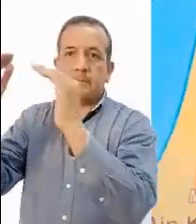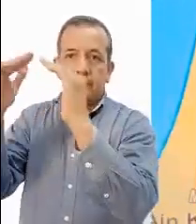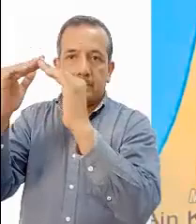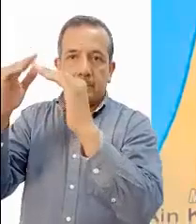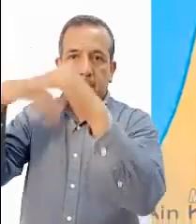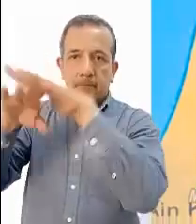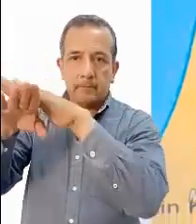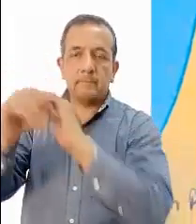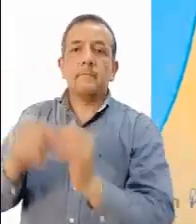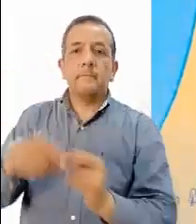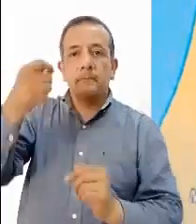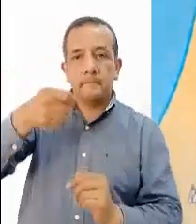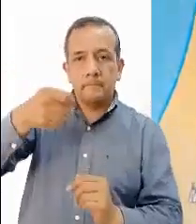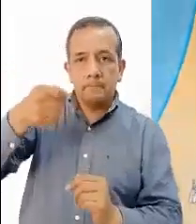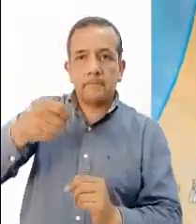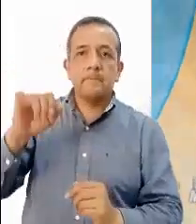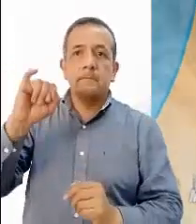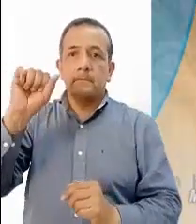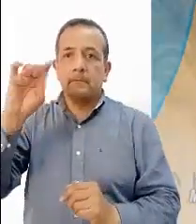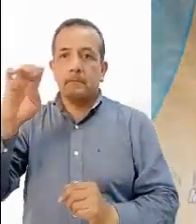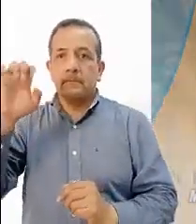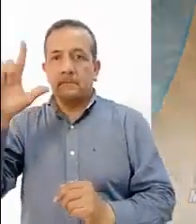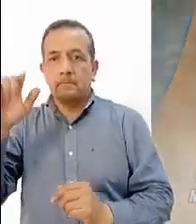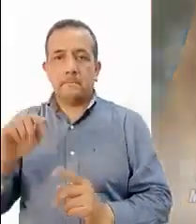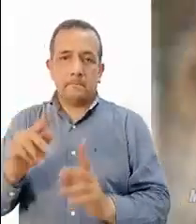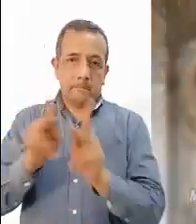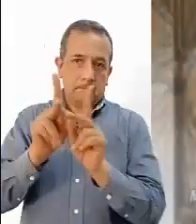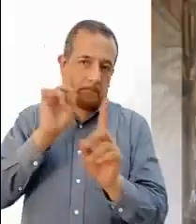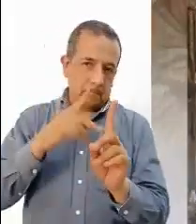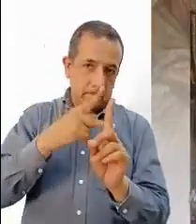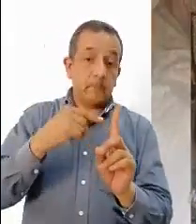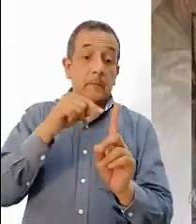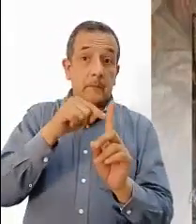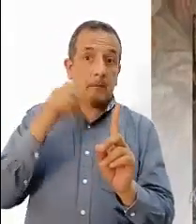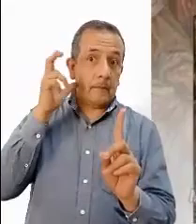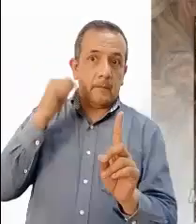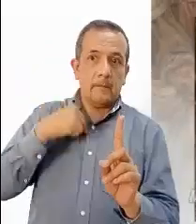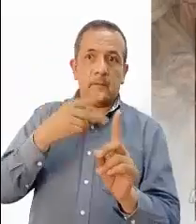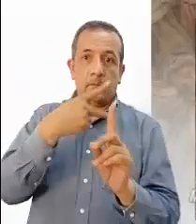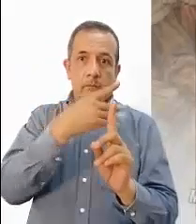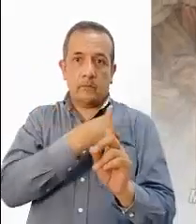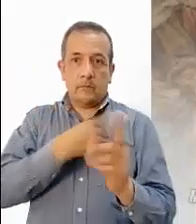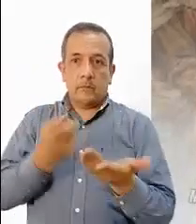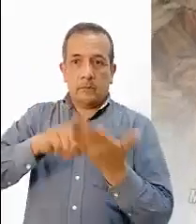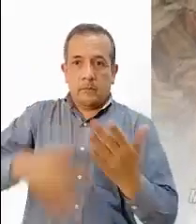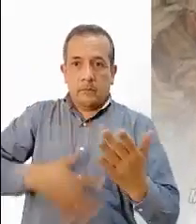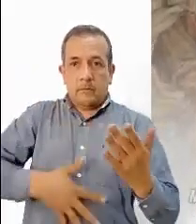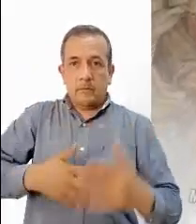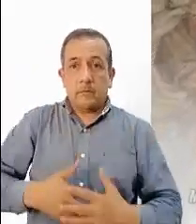entrando en la casa de Zacarías, saludó a Isabel. En cuanto ésta oyó el saludo de María, la criatura saltó en su seno.